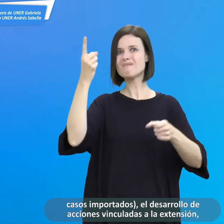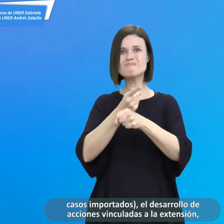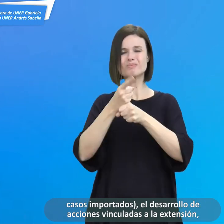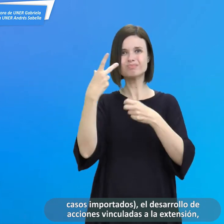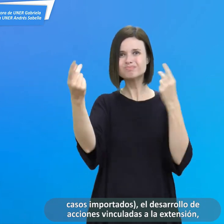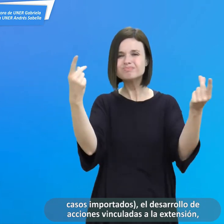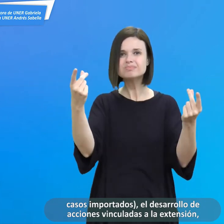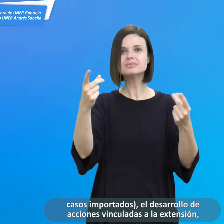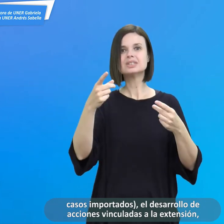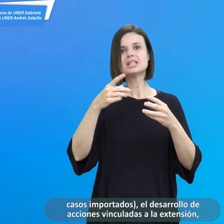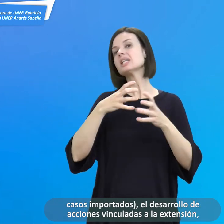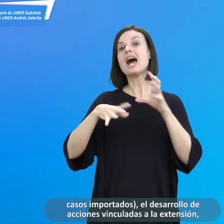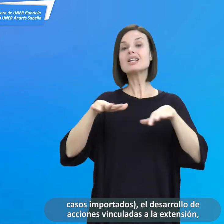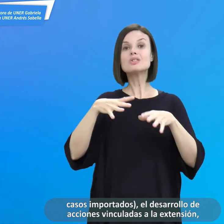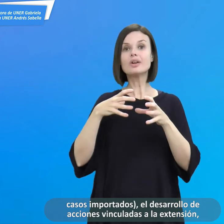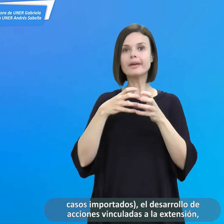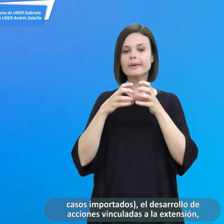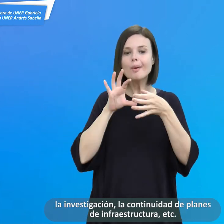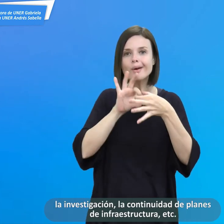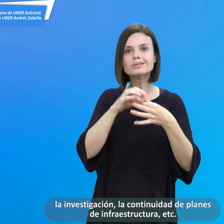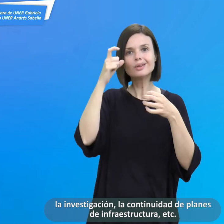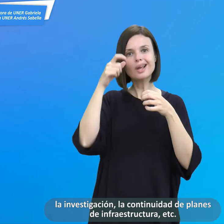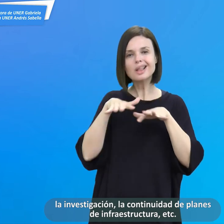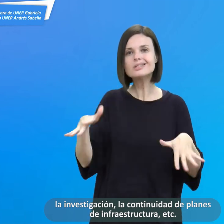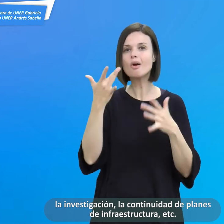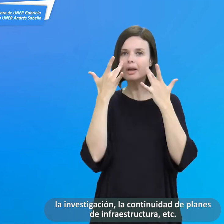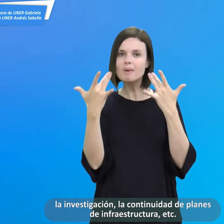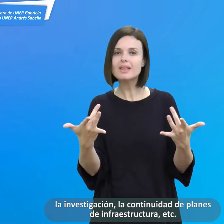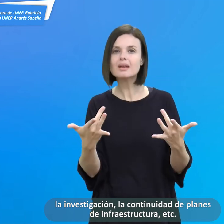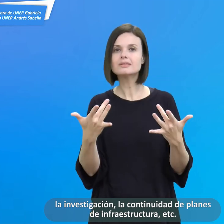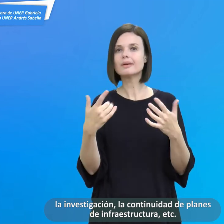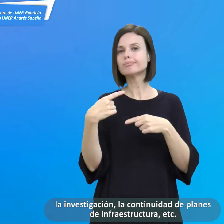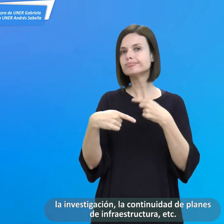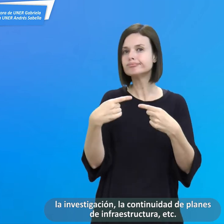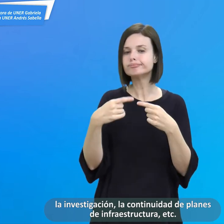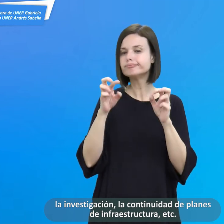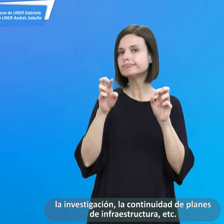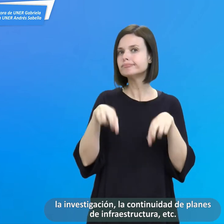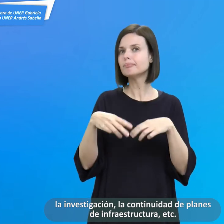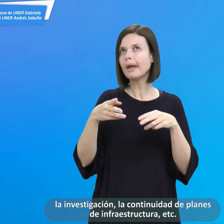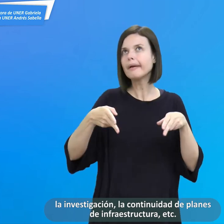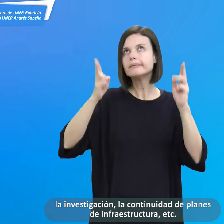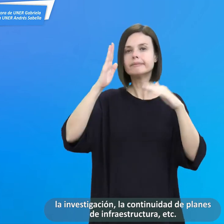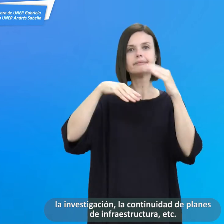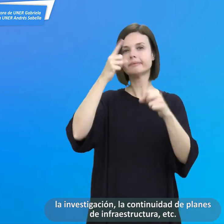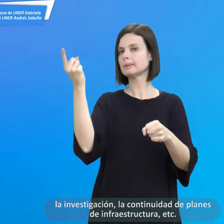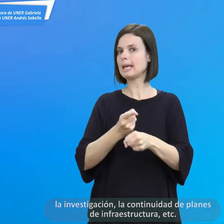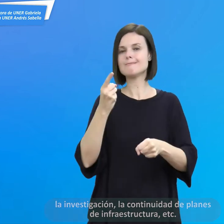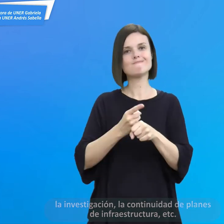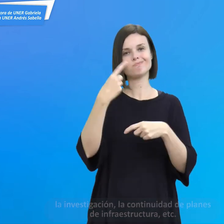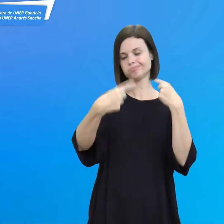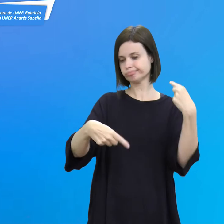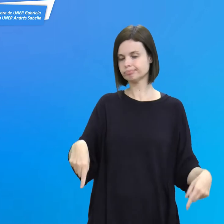importados, el desarrollo de acciones vinculadas a la extensión, la investigación, la continuidad de